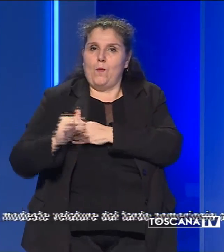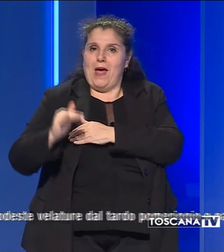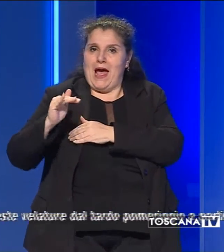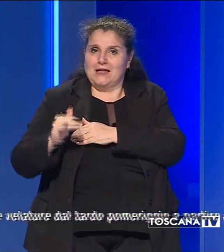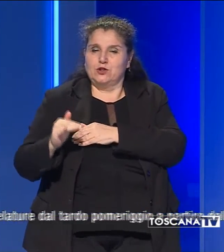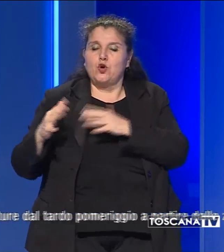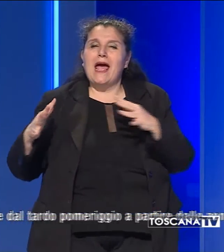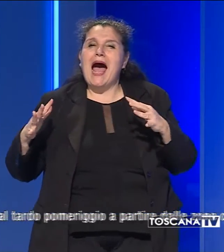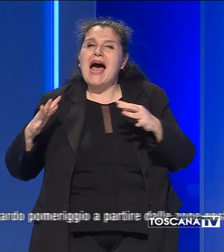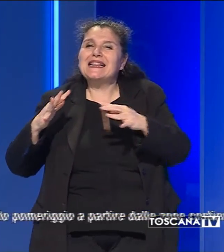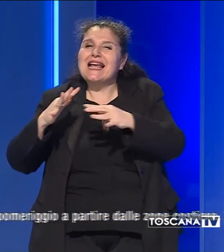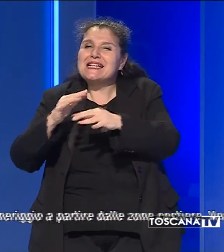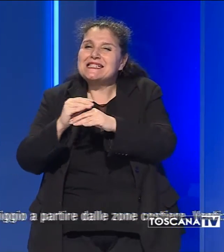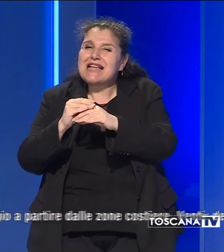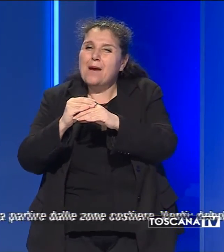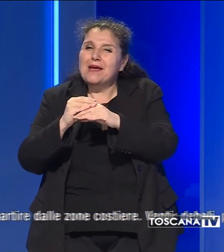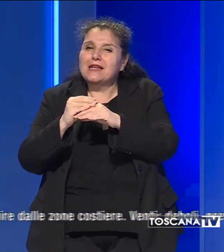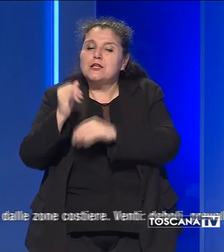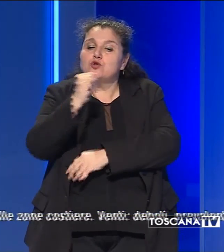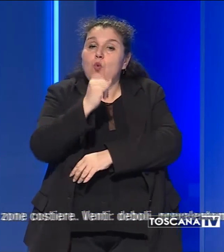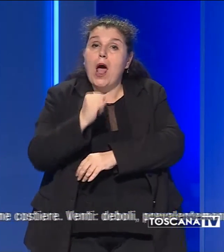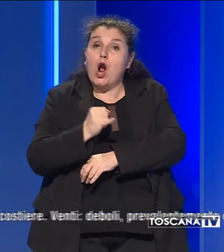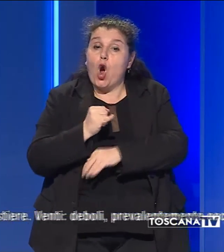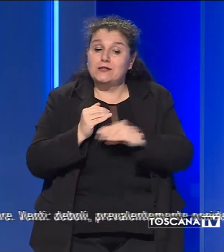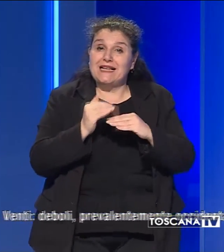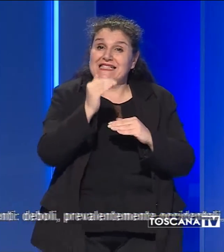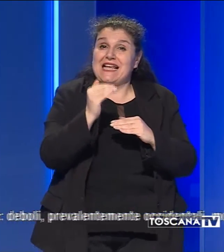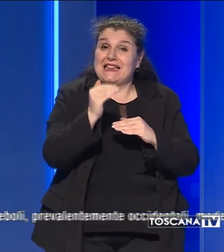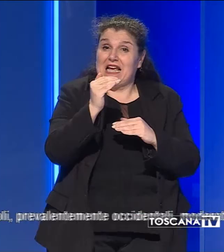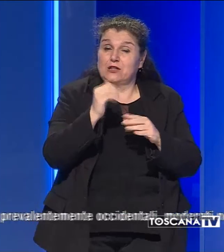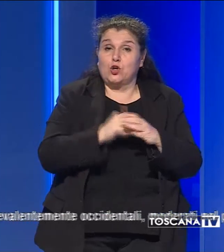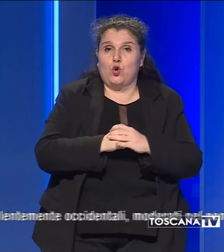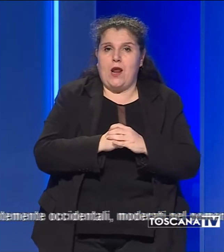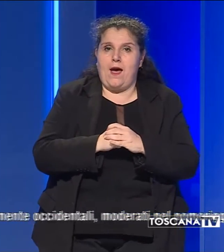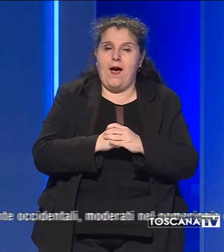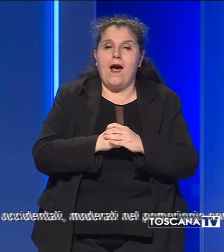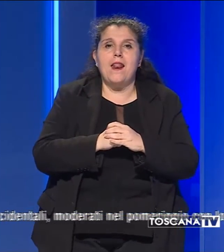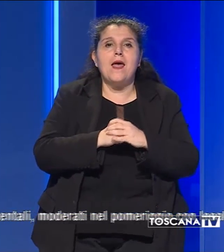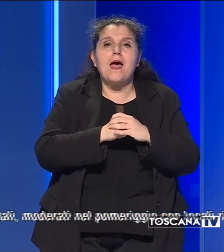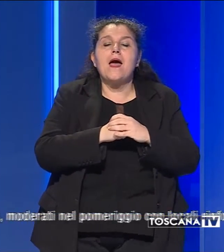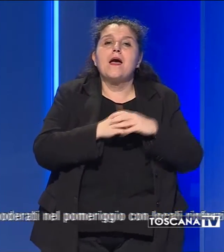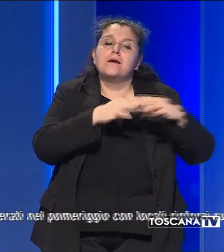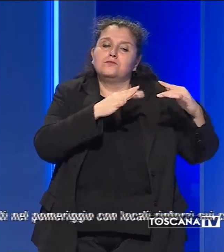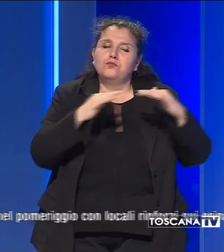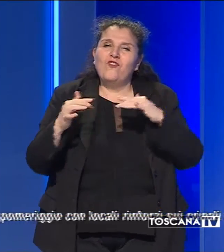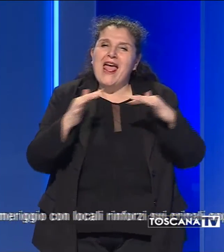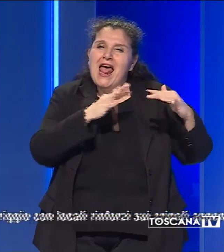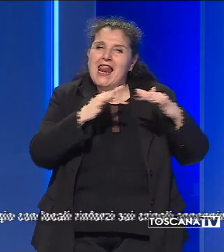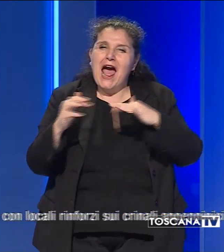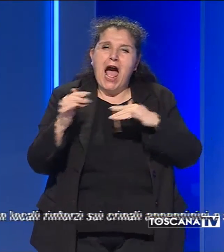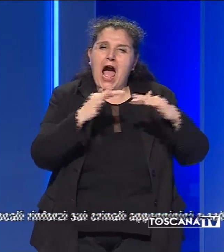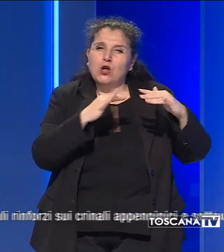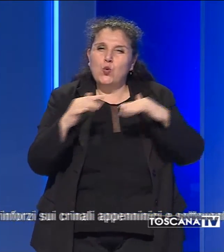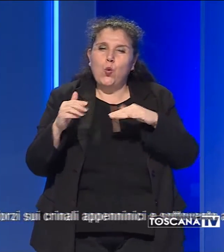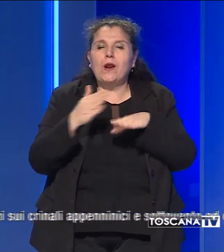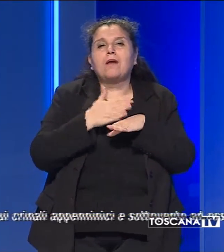addensamenti di tipo basso sulla costa settentrionale. Transito di modeste velature dal